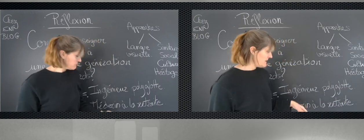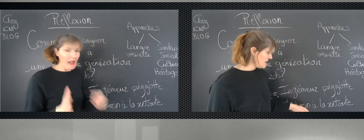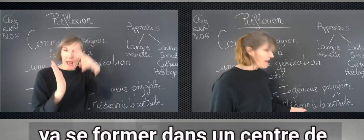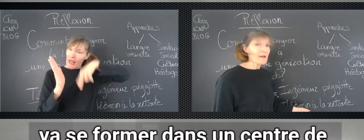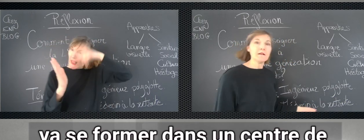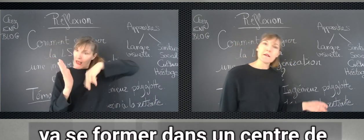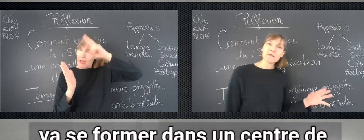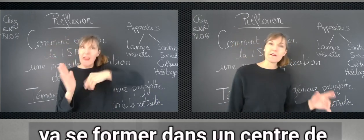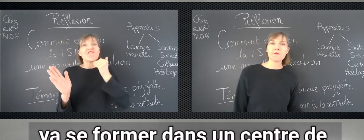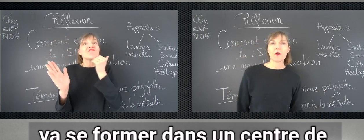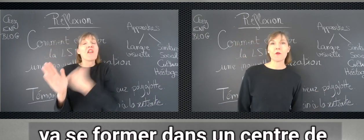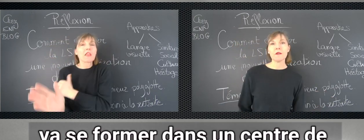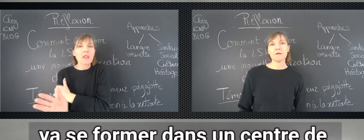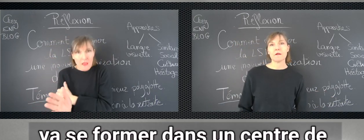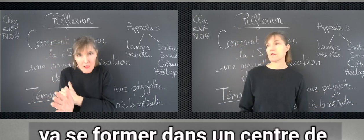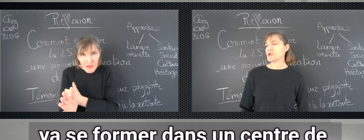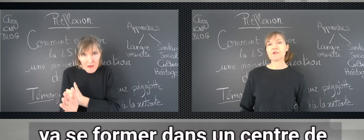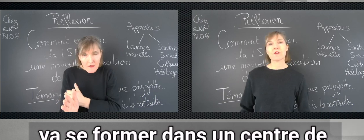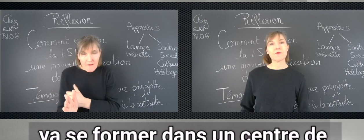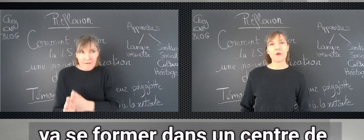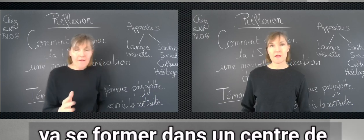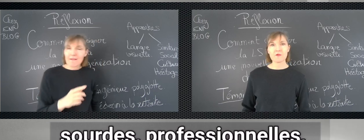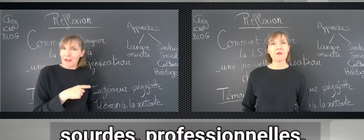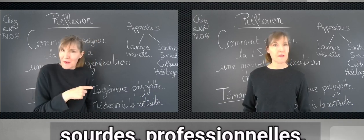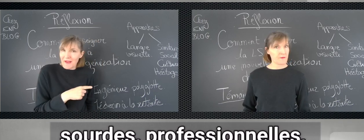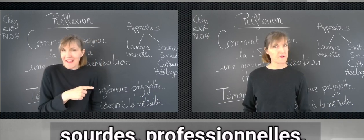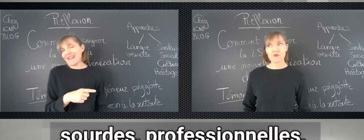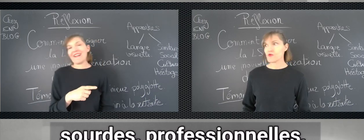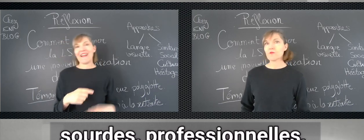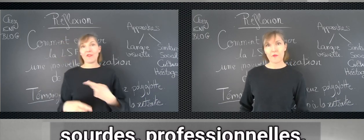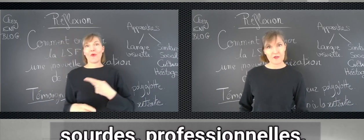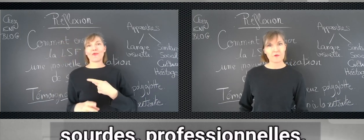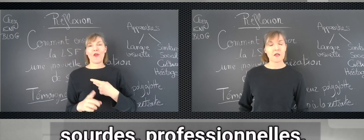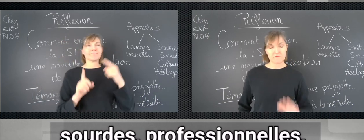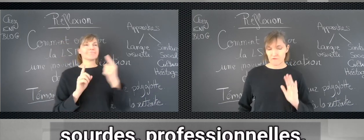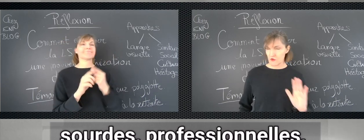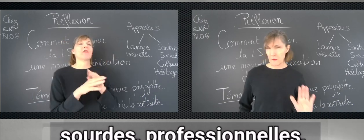Là, il va se former dans un centre de formation avec des personnes sous-professionnelles. Super.